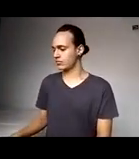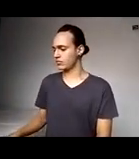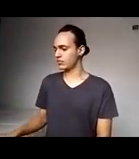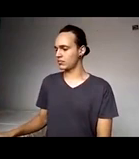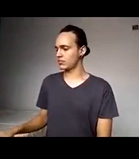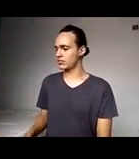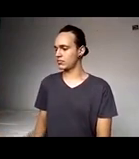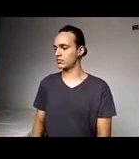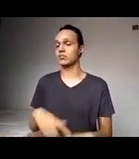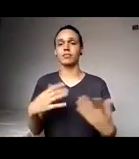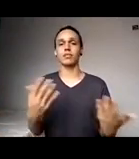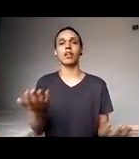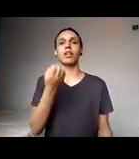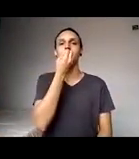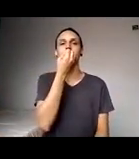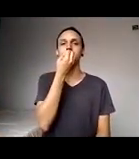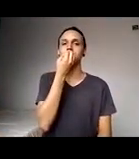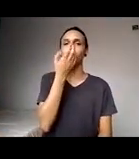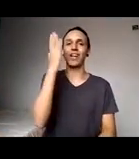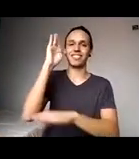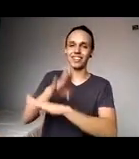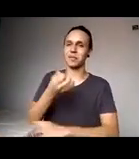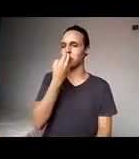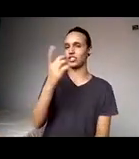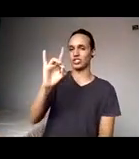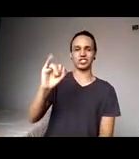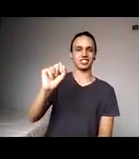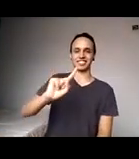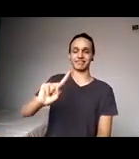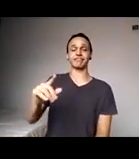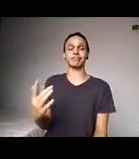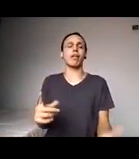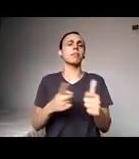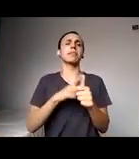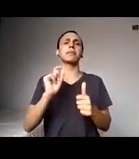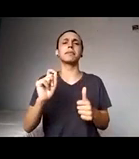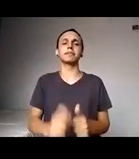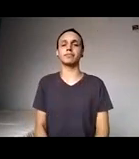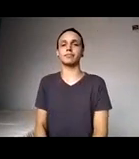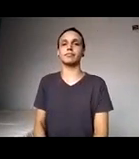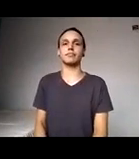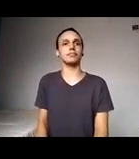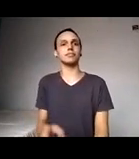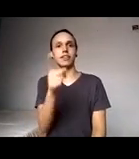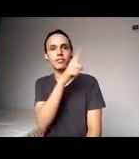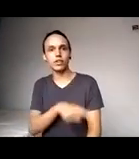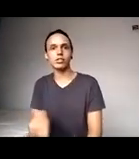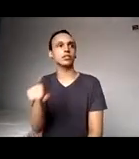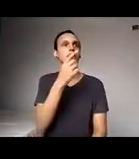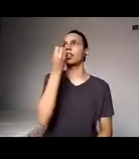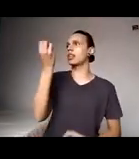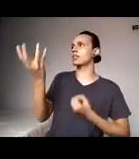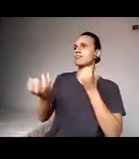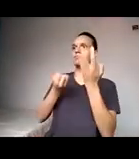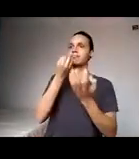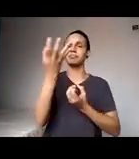bom dia, bom dia não, boa tarde, primeiro dizer que eu acho que esse, acho que escutar as pessoas falando vai me despertando várias questões,